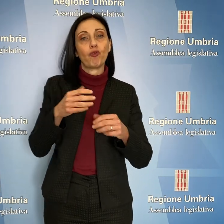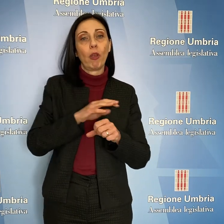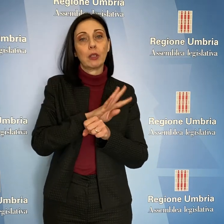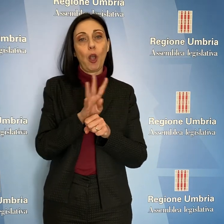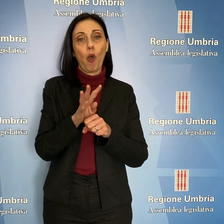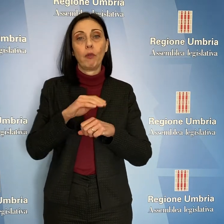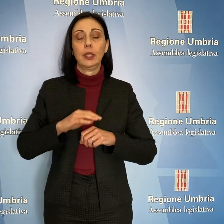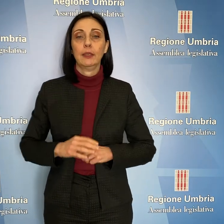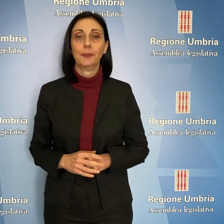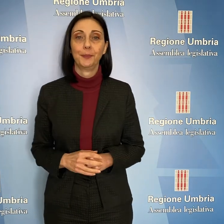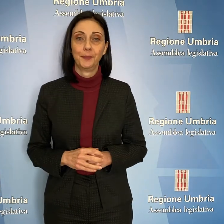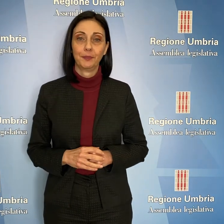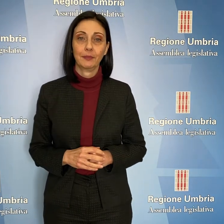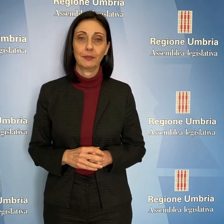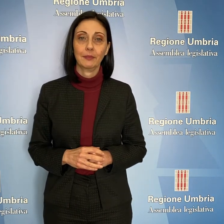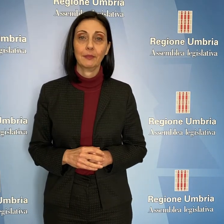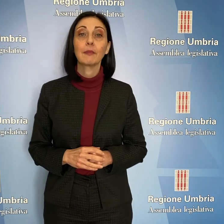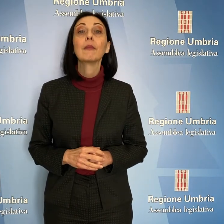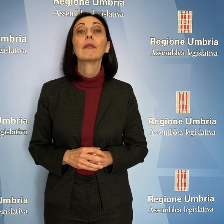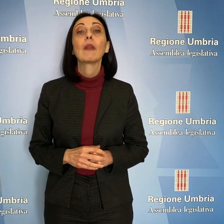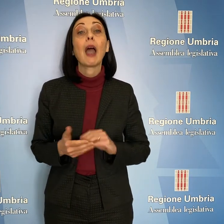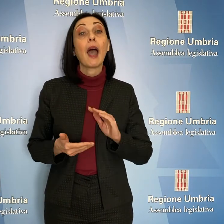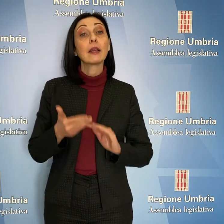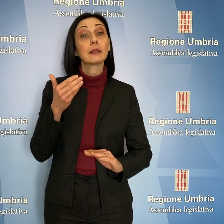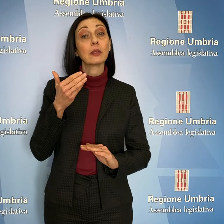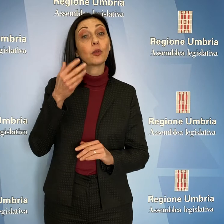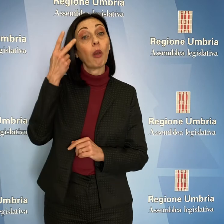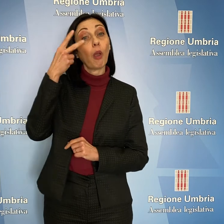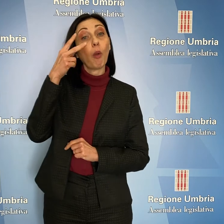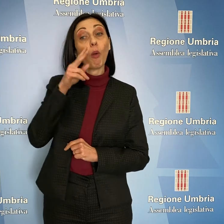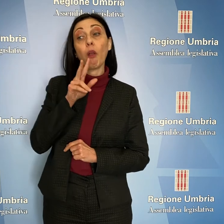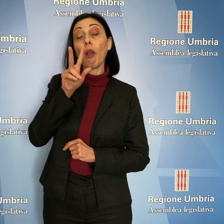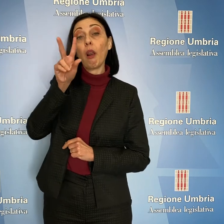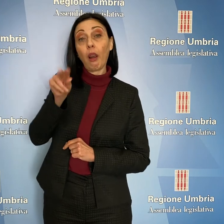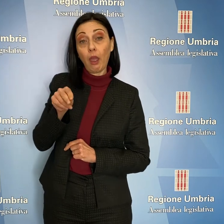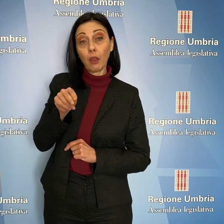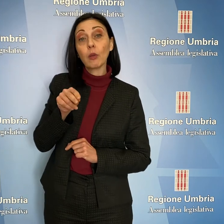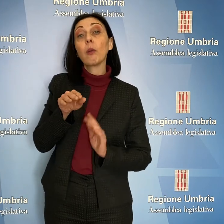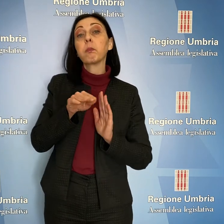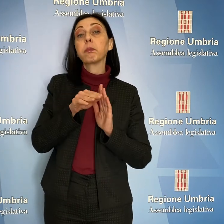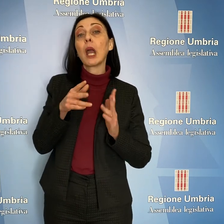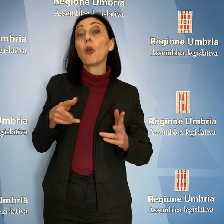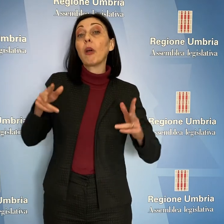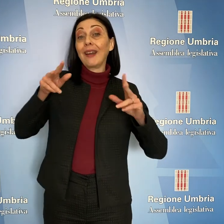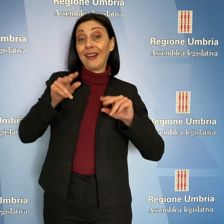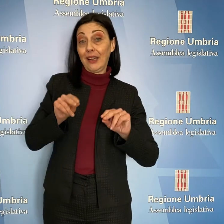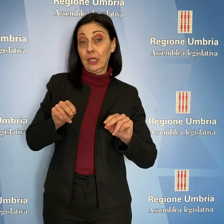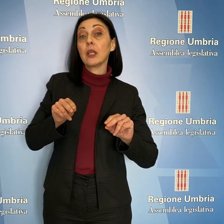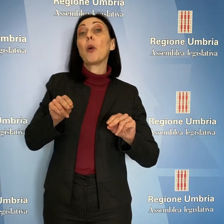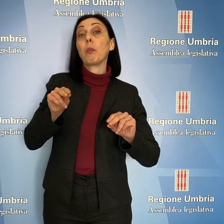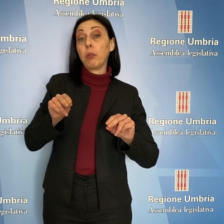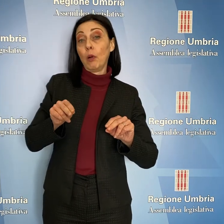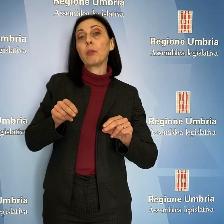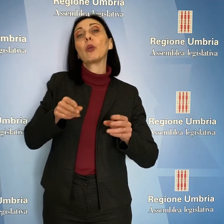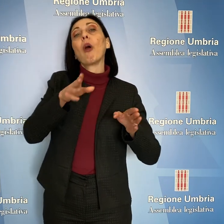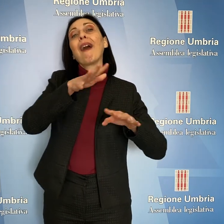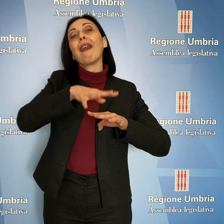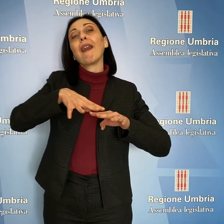'emergenza Covid. L'assessore Luca Coletto ha risposto che il piano di riorganizzazione della rete ospedaliera ha